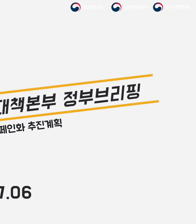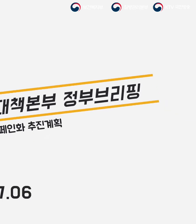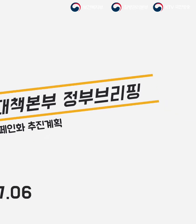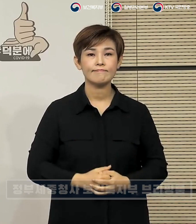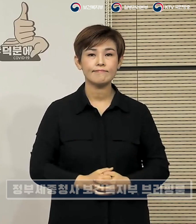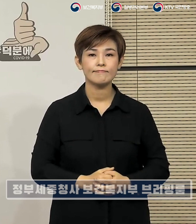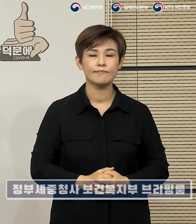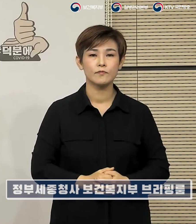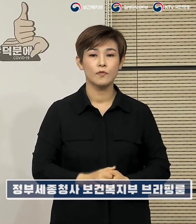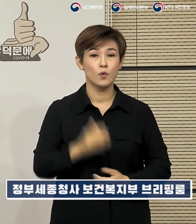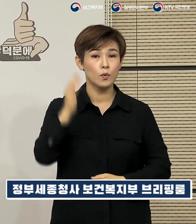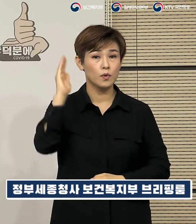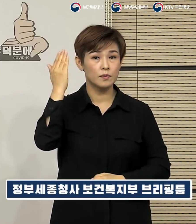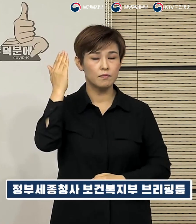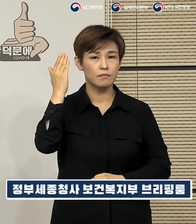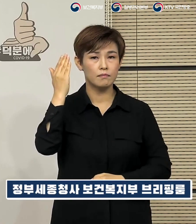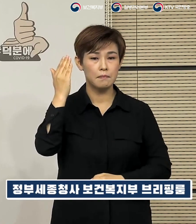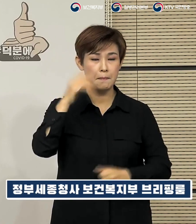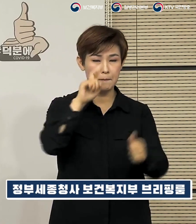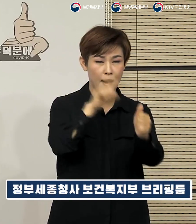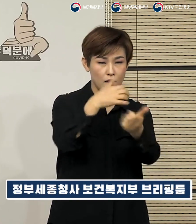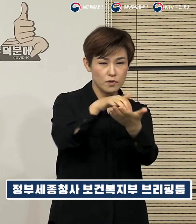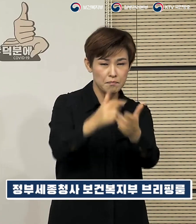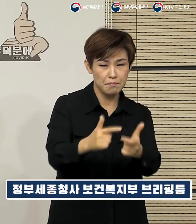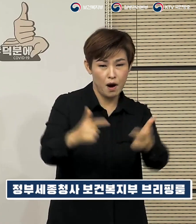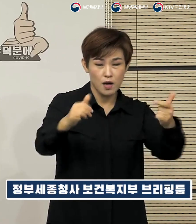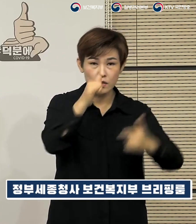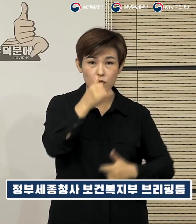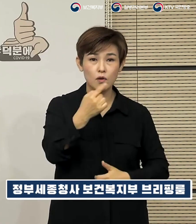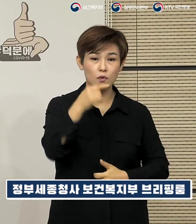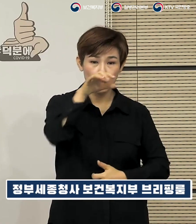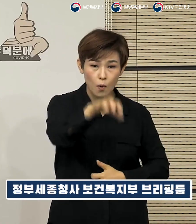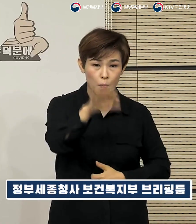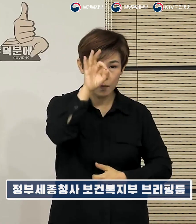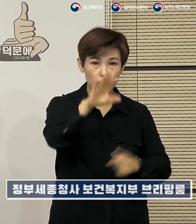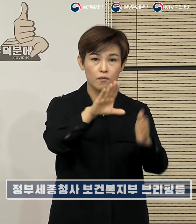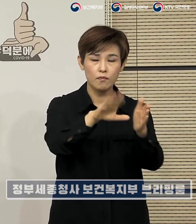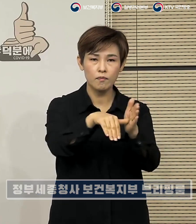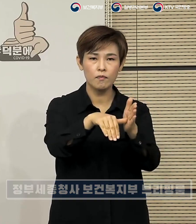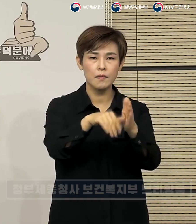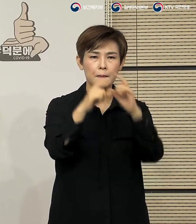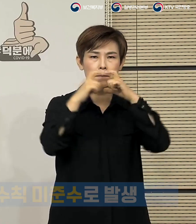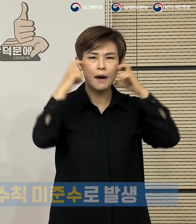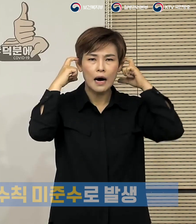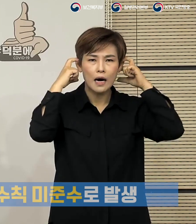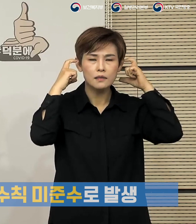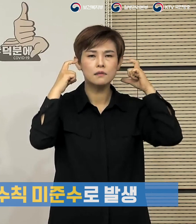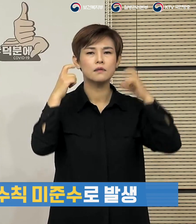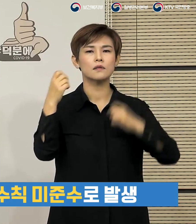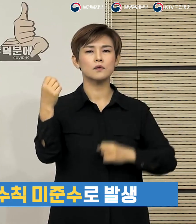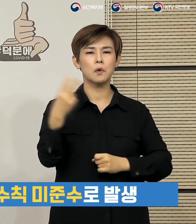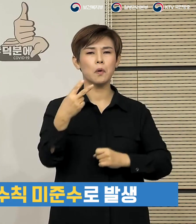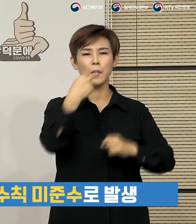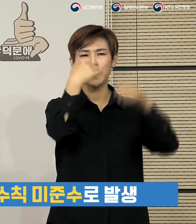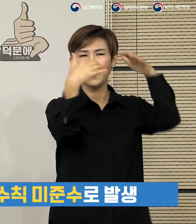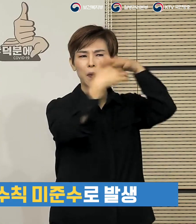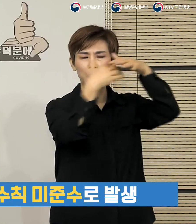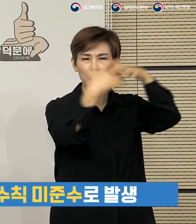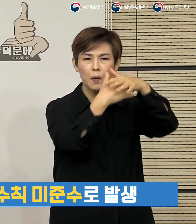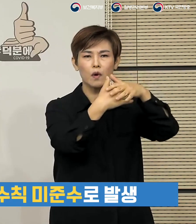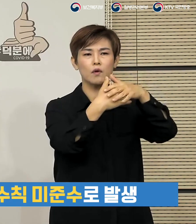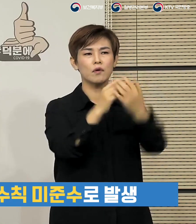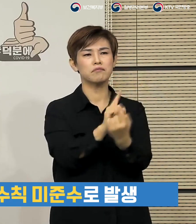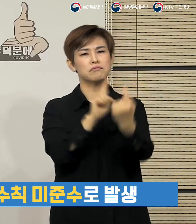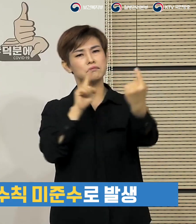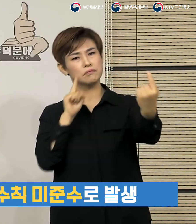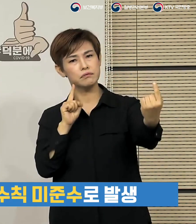최근 확진자가 많이 발생했던 사례들을 살펴보면 마스크 착용과 환기, 소독, 거리두기